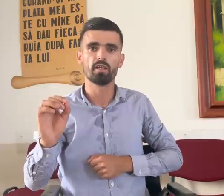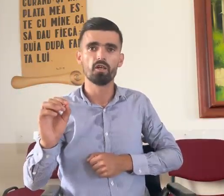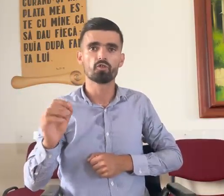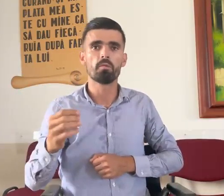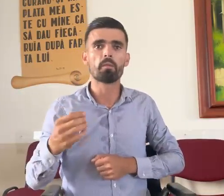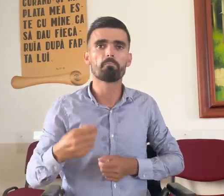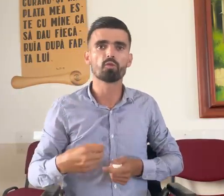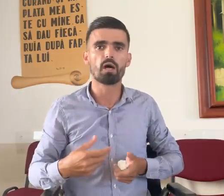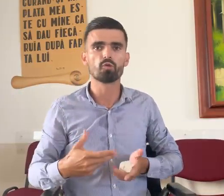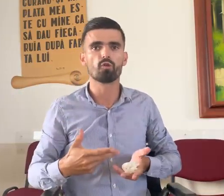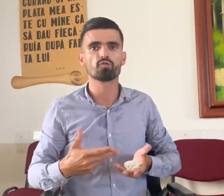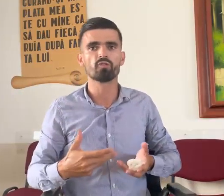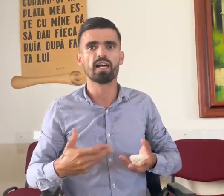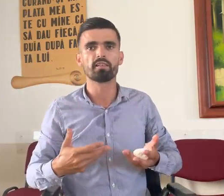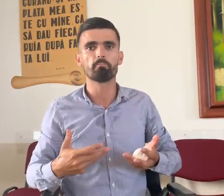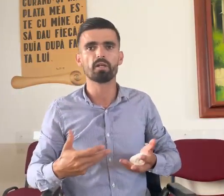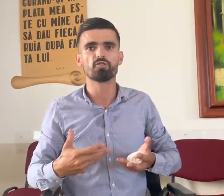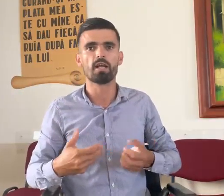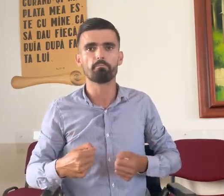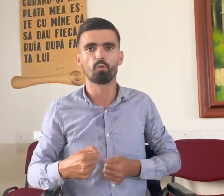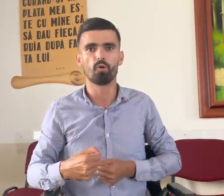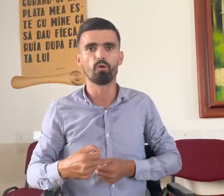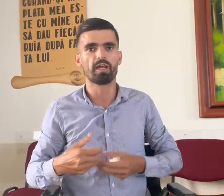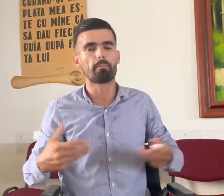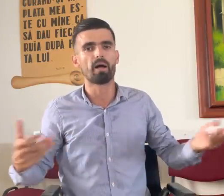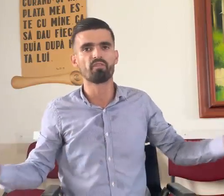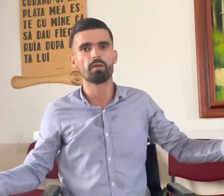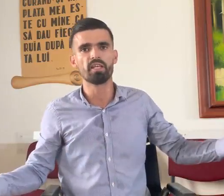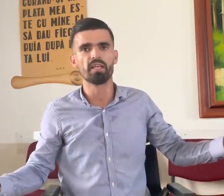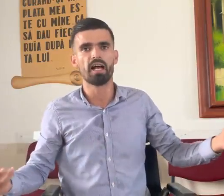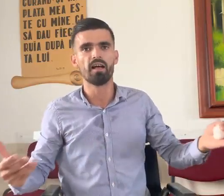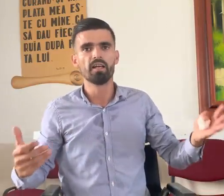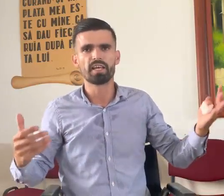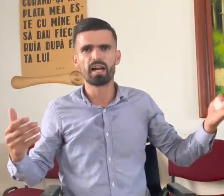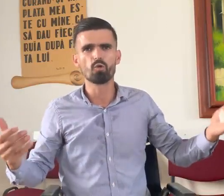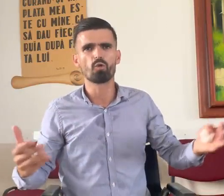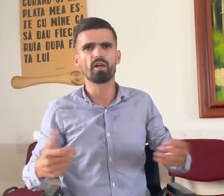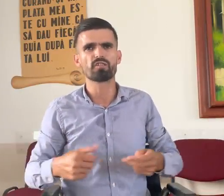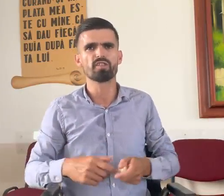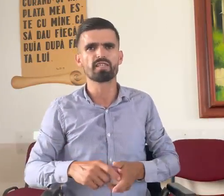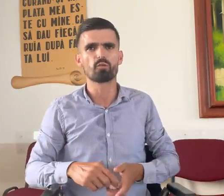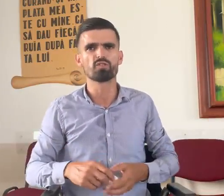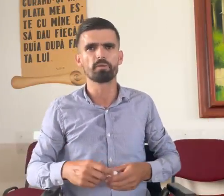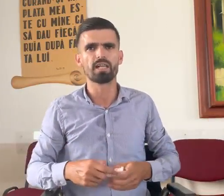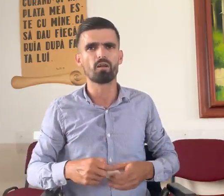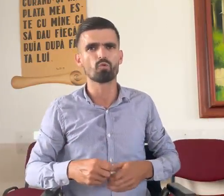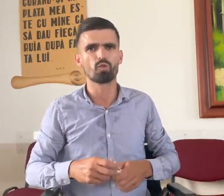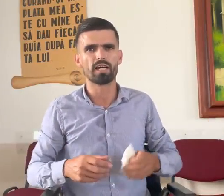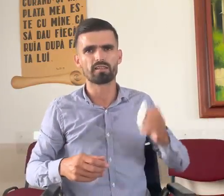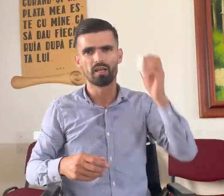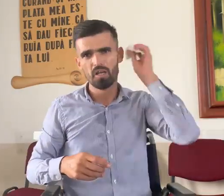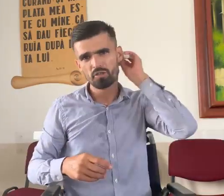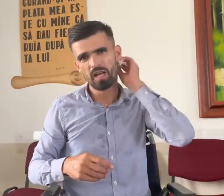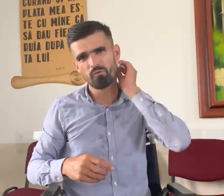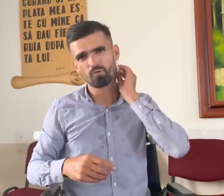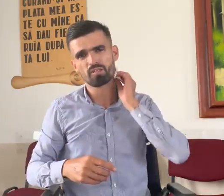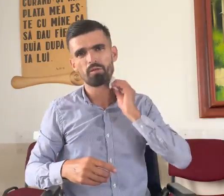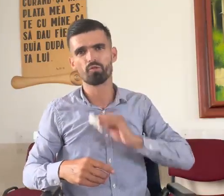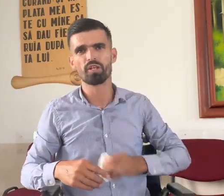și nu mă mai pot autosonda din pricina puroiului. Era pandemia, era lucrurile acestea cu spitalul încurcat și n-am vrut să mă duc